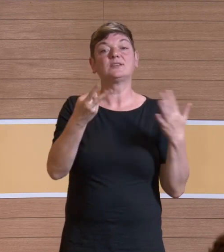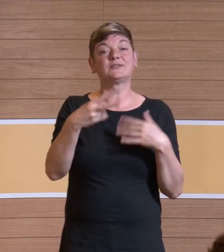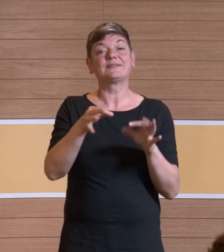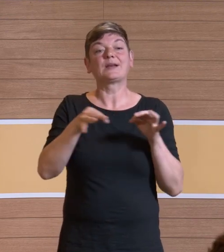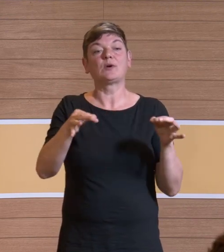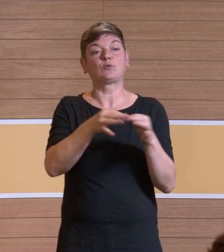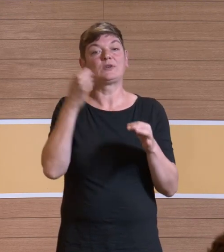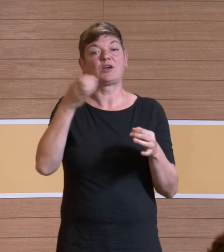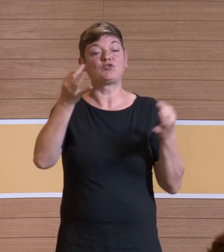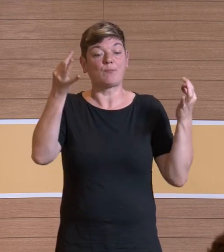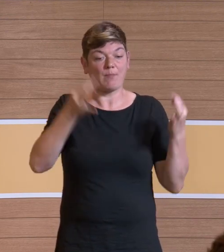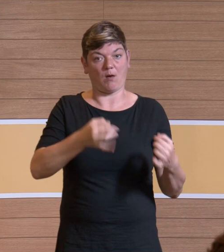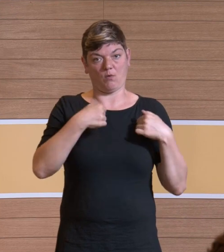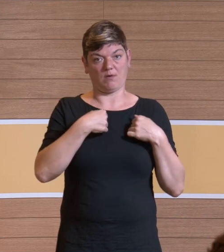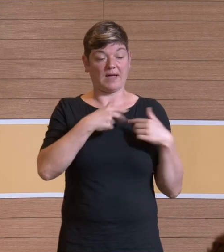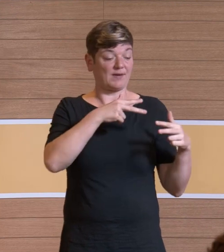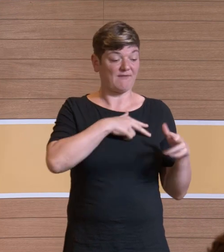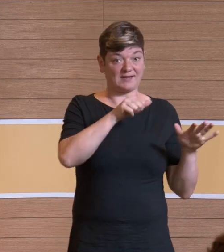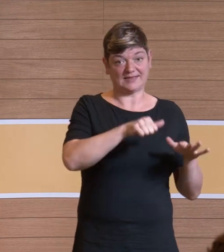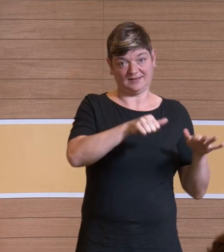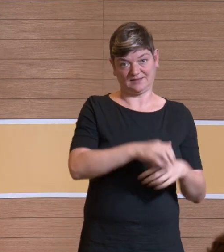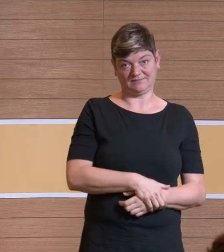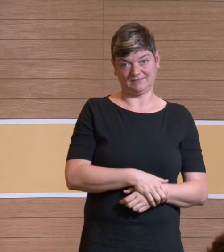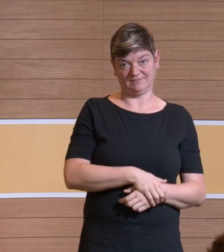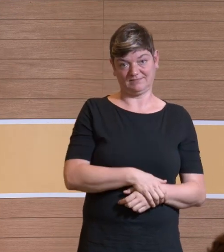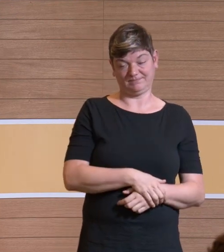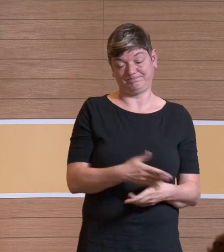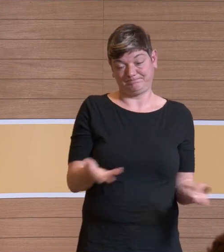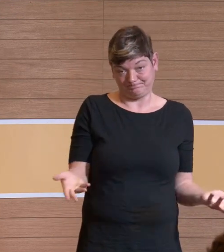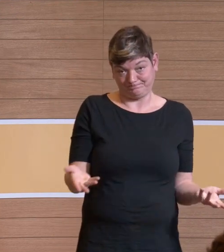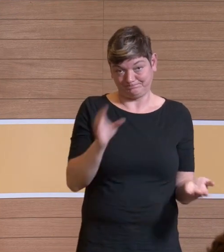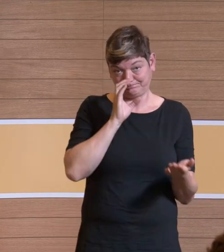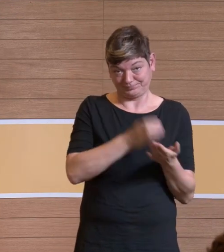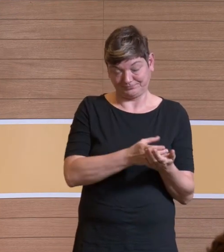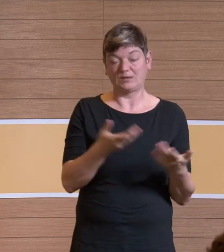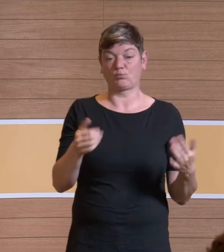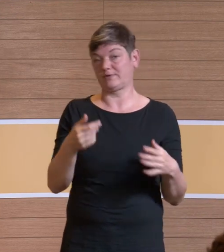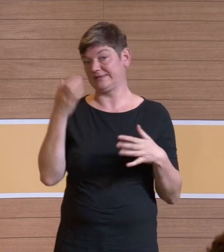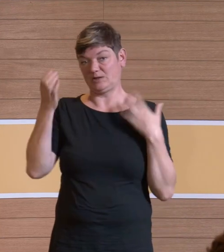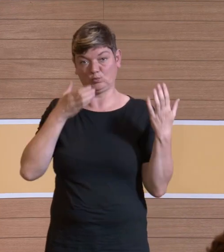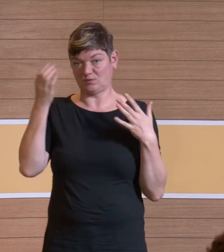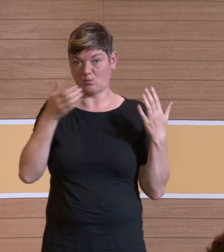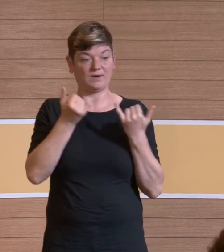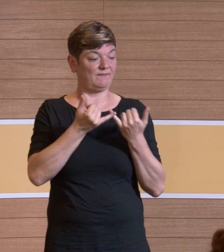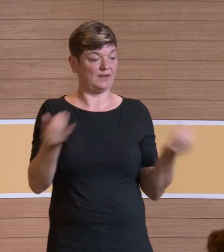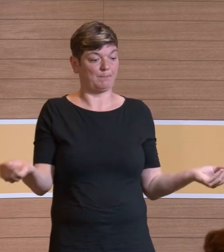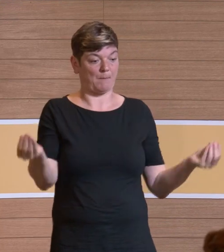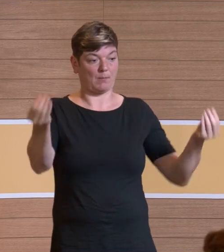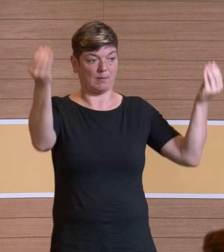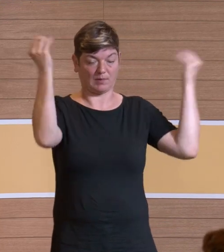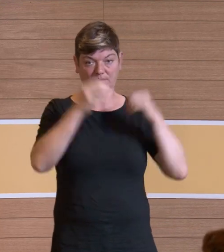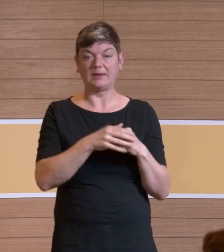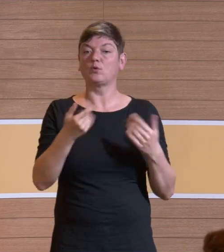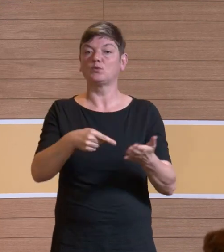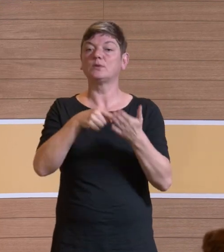Quadratmeter. Das ist ziemlich illusorisch, das einzubringen. Und das zeigt, dass die Möglichkeit